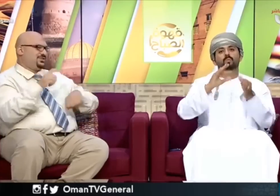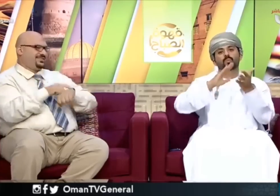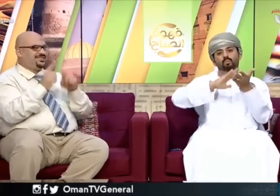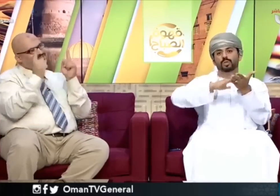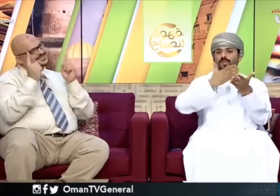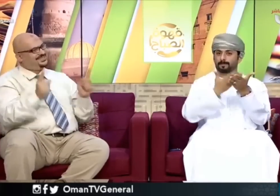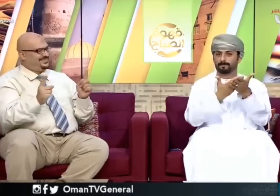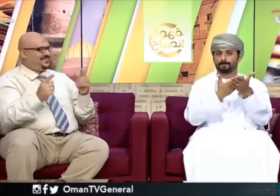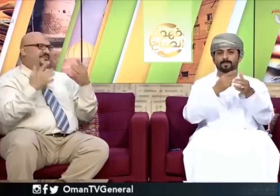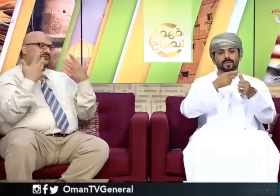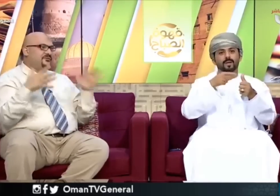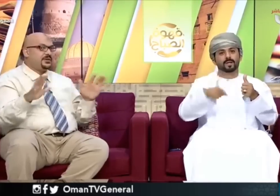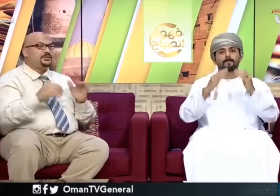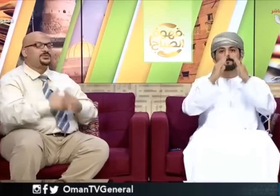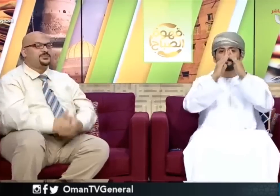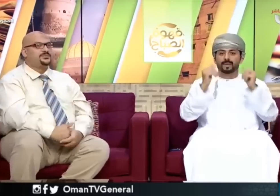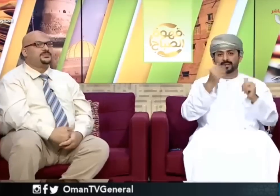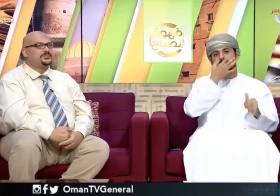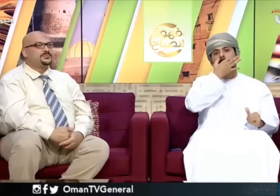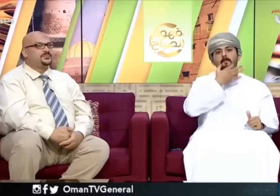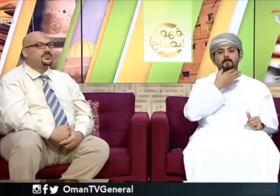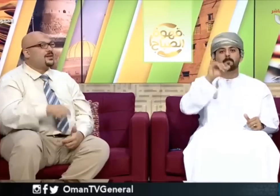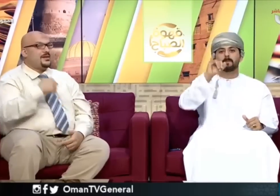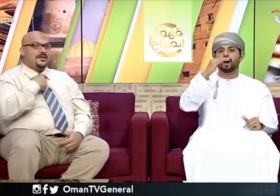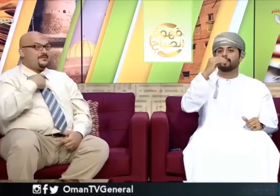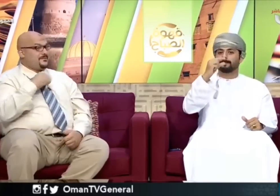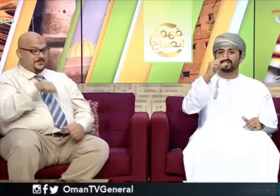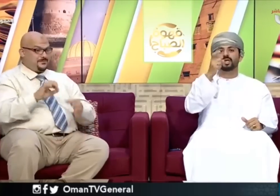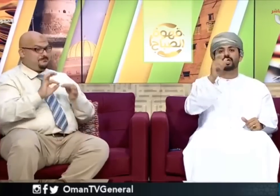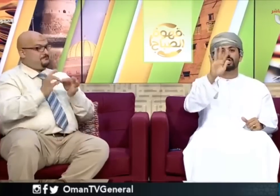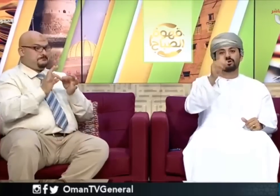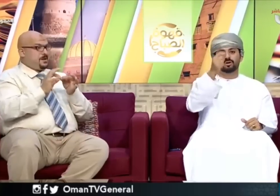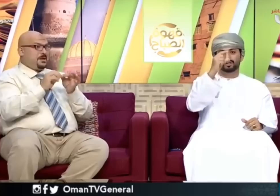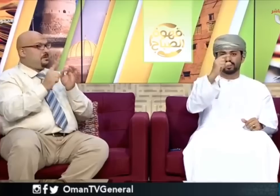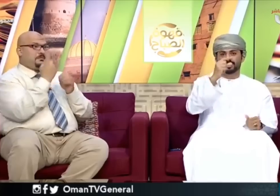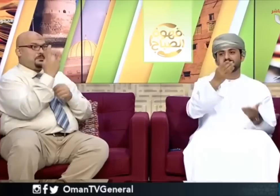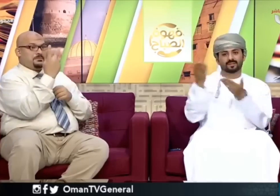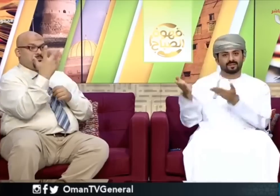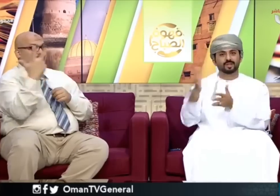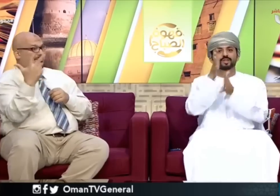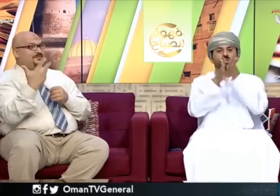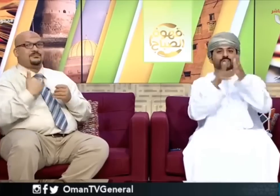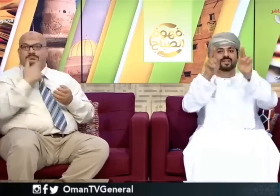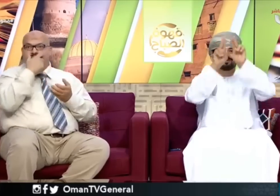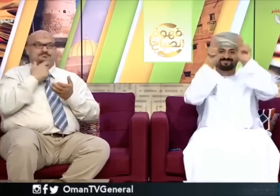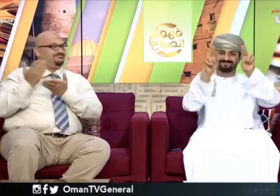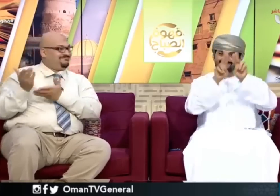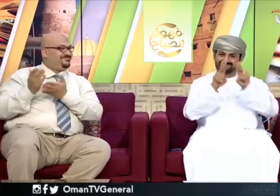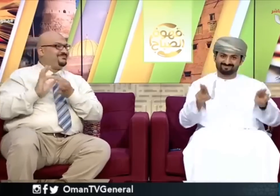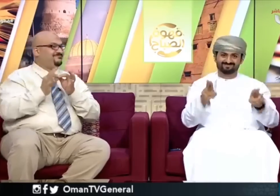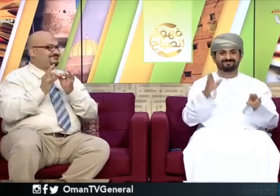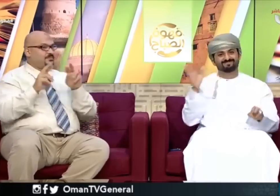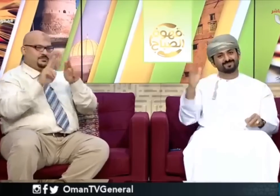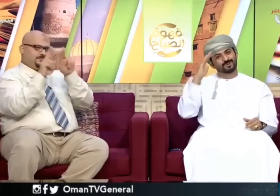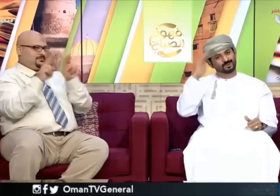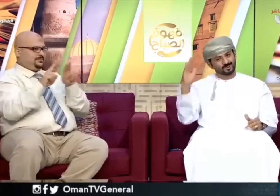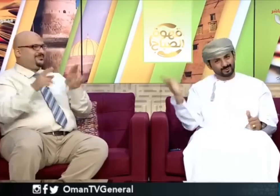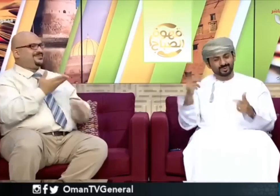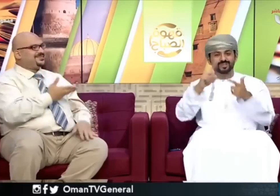نحن في هذه الفقرة أول مرة يكون فيها ثلاث مترجمين الأستاذ محمد رشاد اللي يتكلم باللغة العالمية